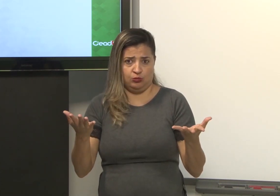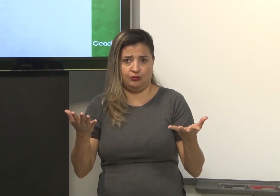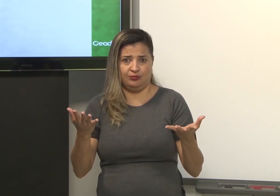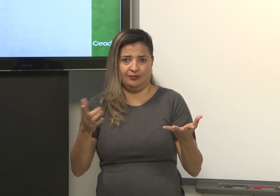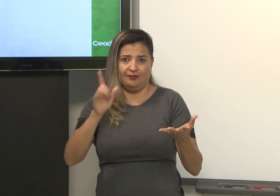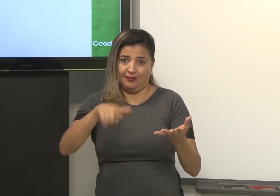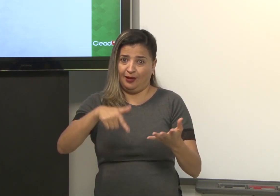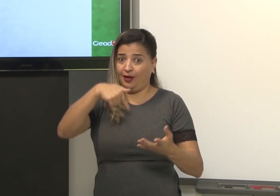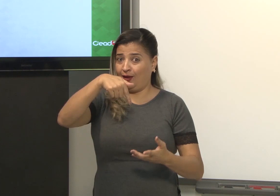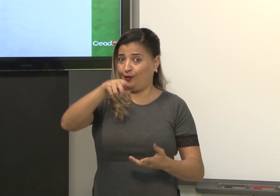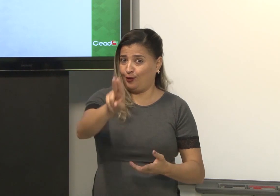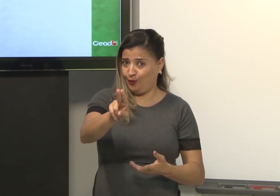Como?